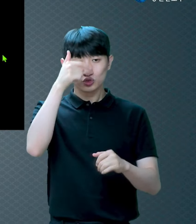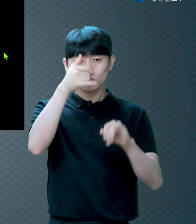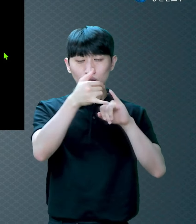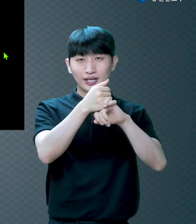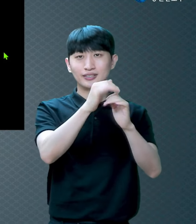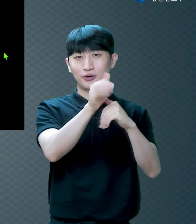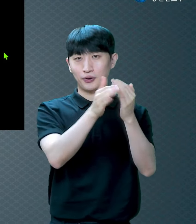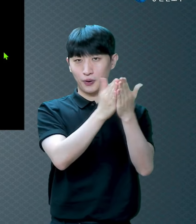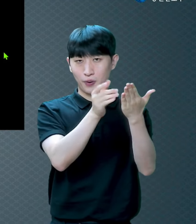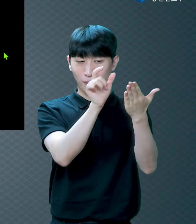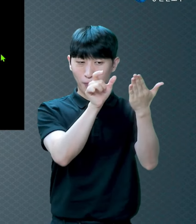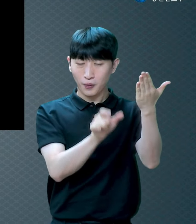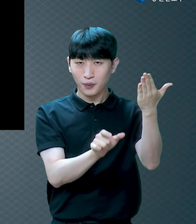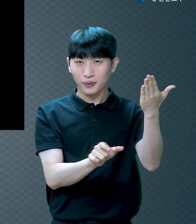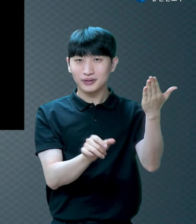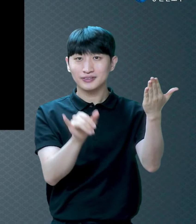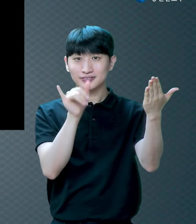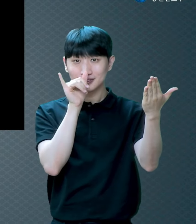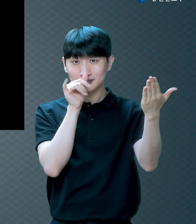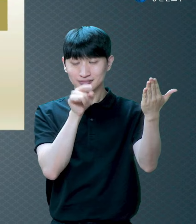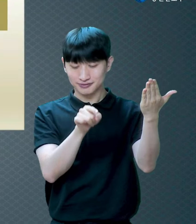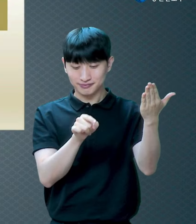있는데 그 중에